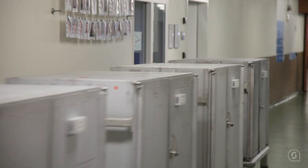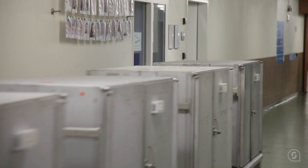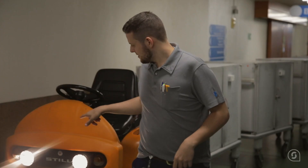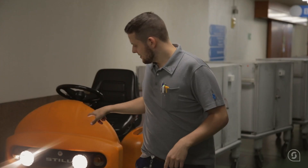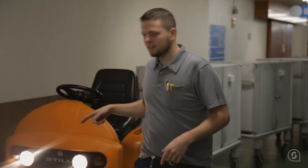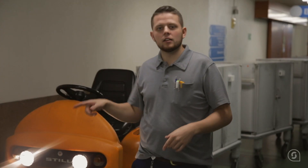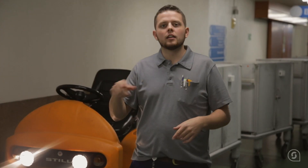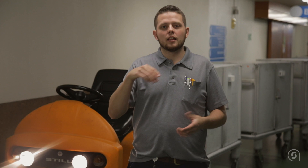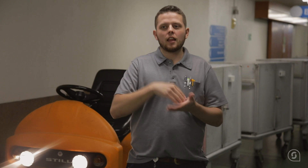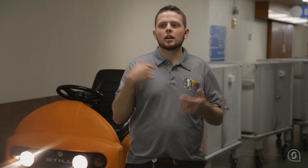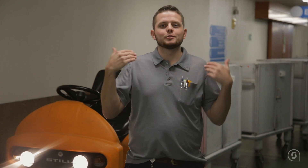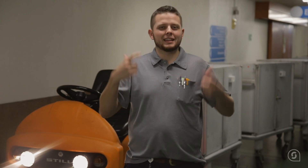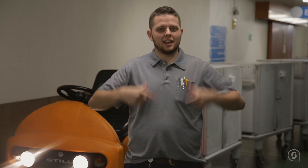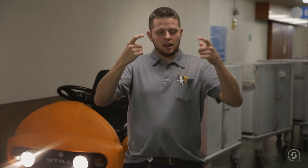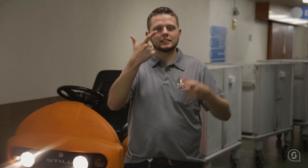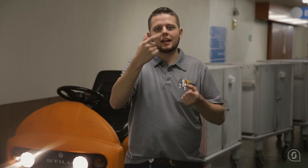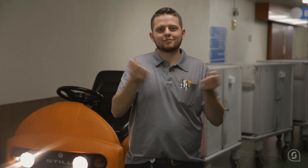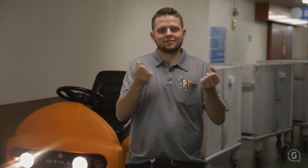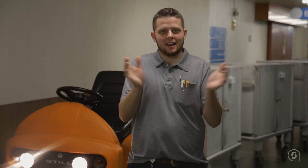Im Spital gibt es zwei Kleinkansporter.